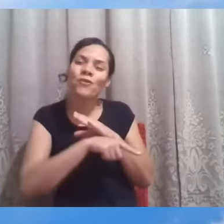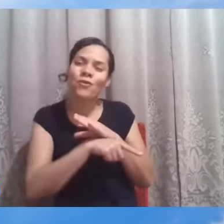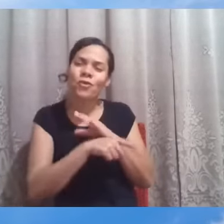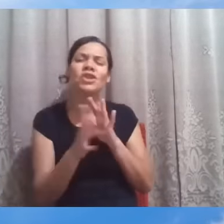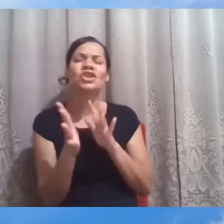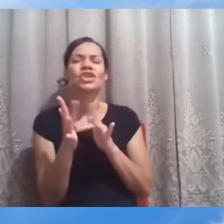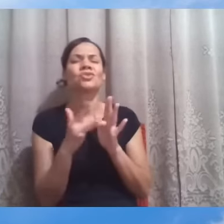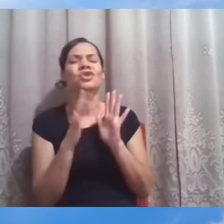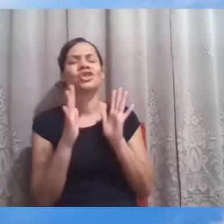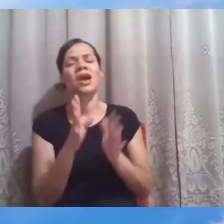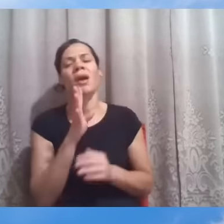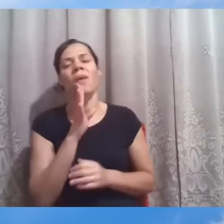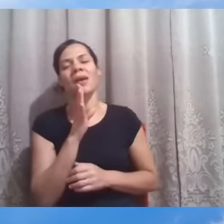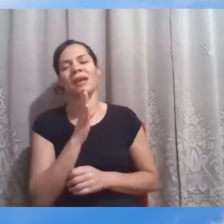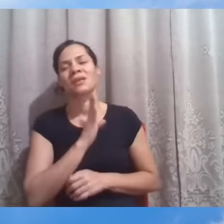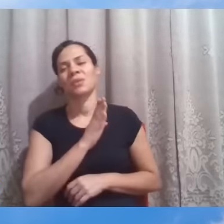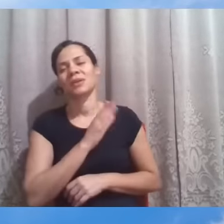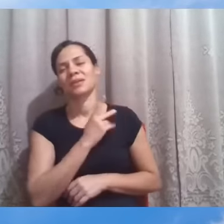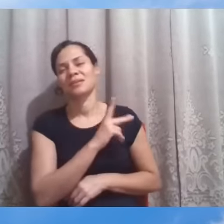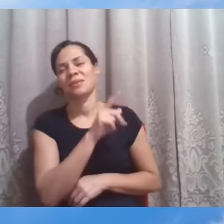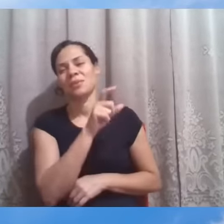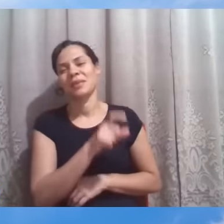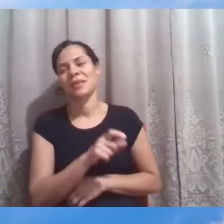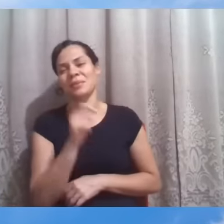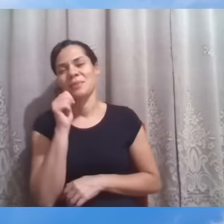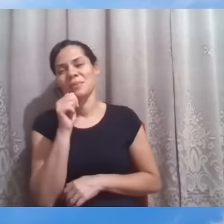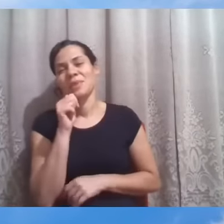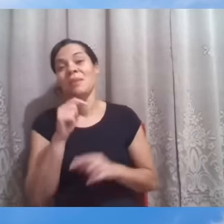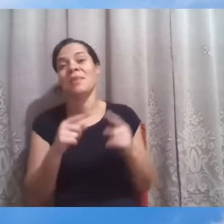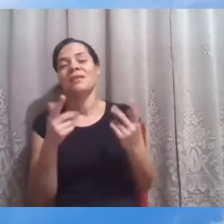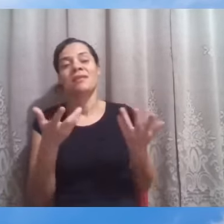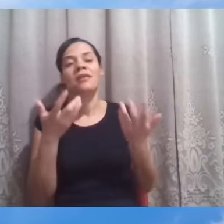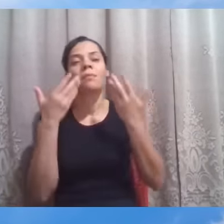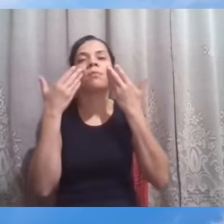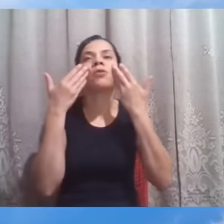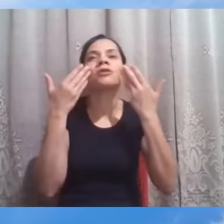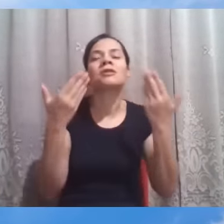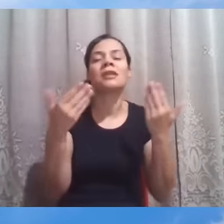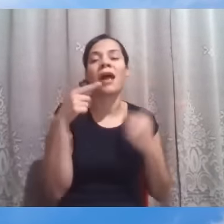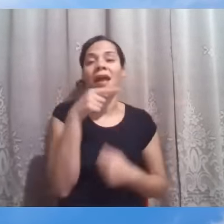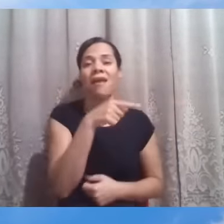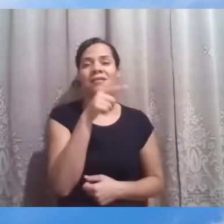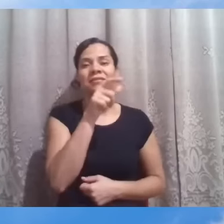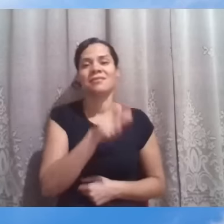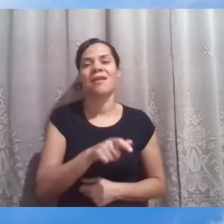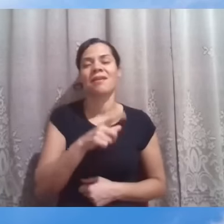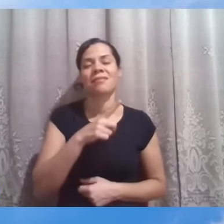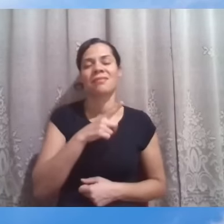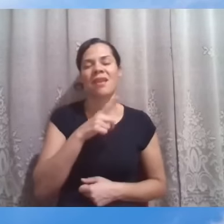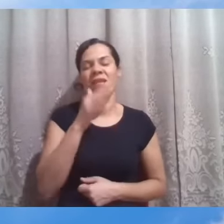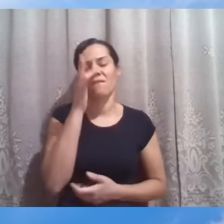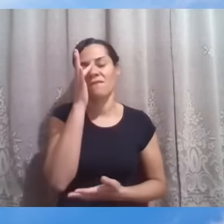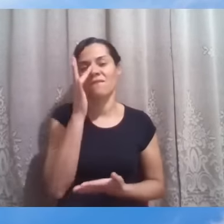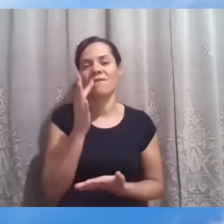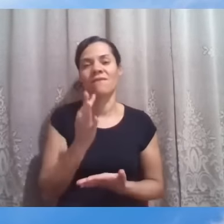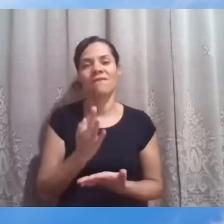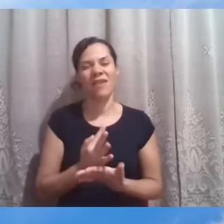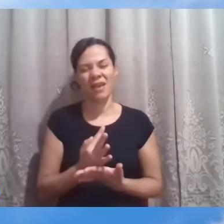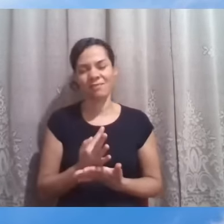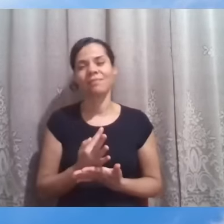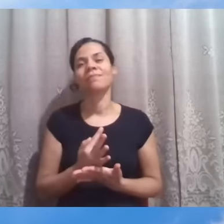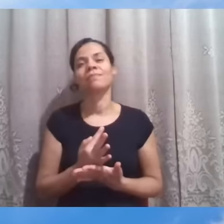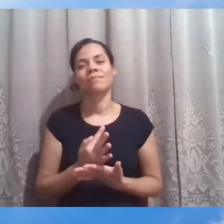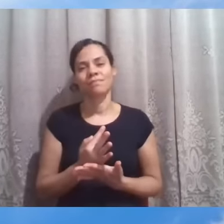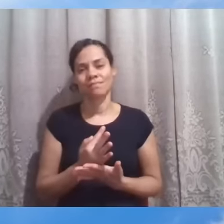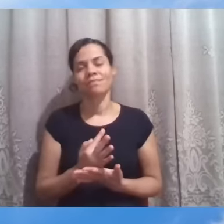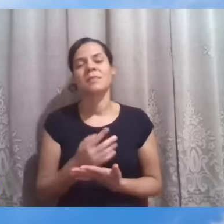pósteros, para nós outros, toda a profundeza daquela fé, que não media esforços, que